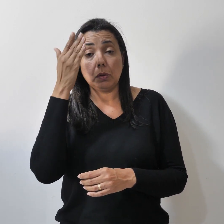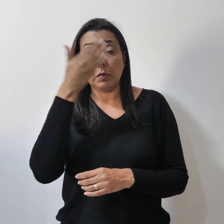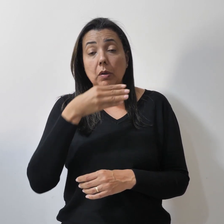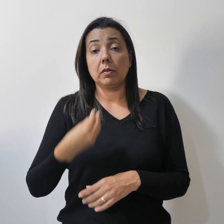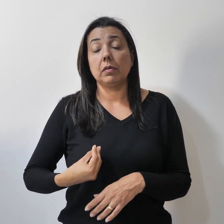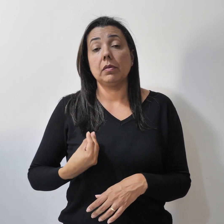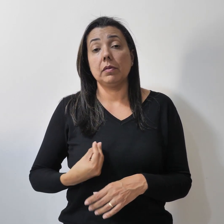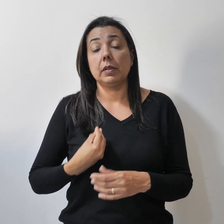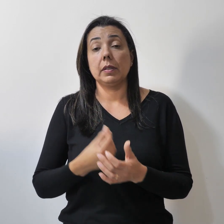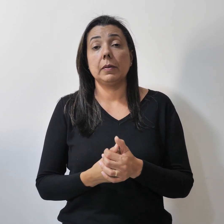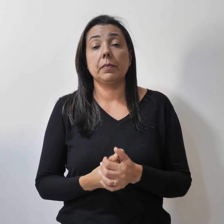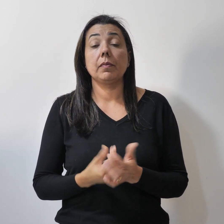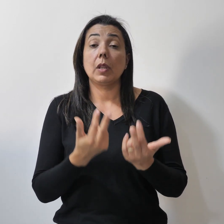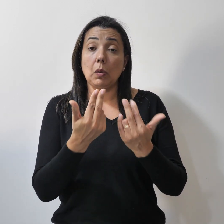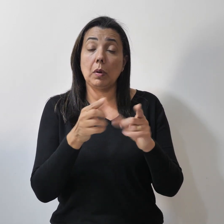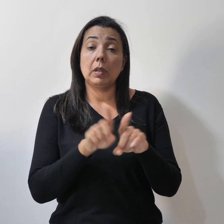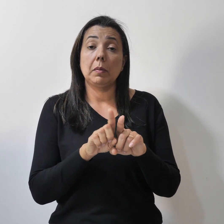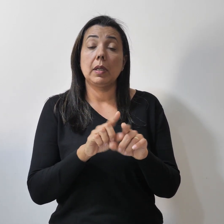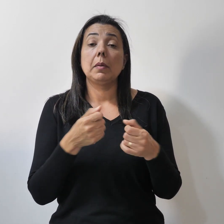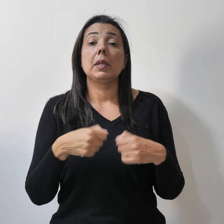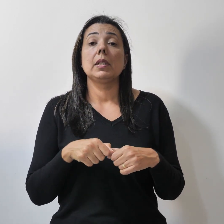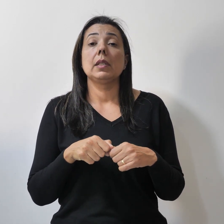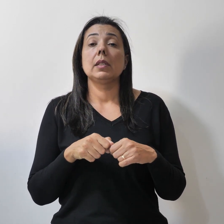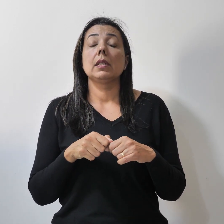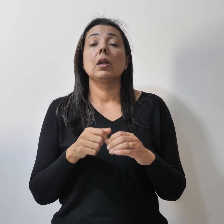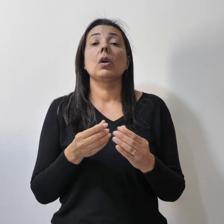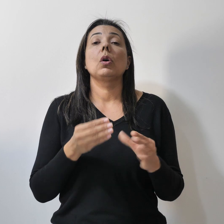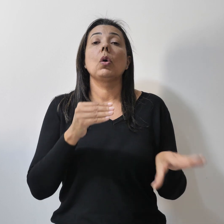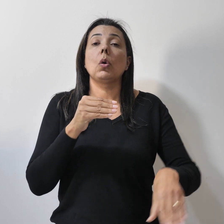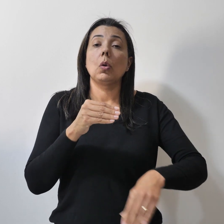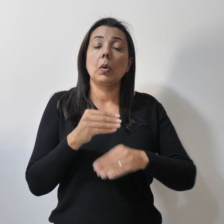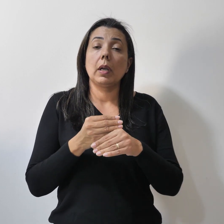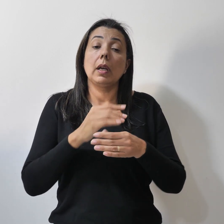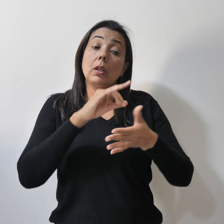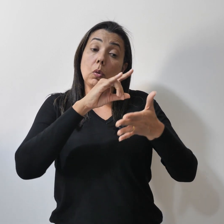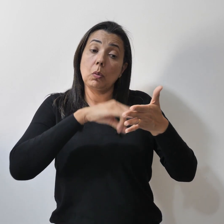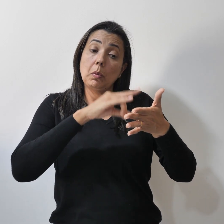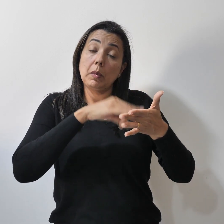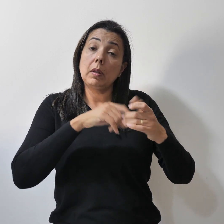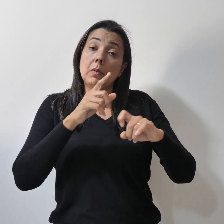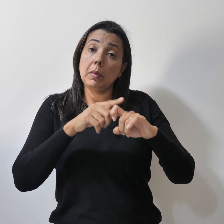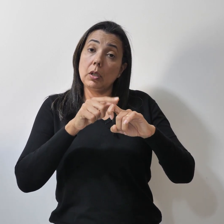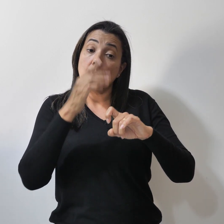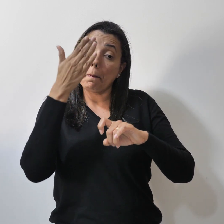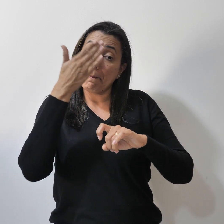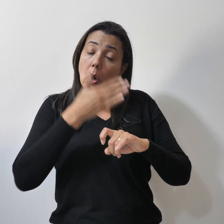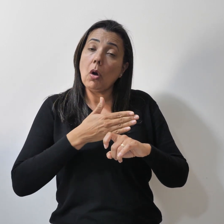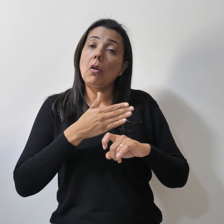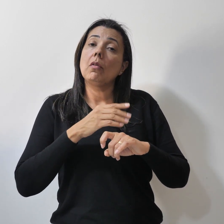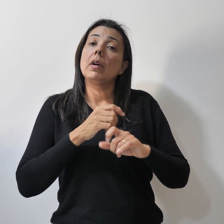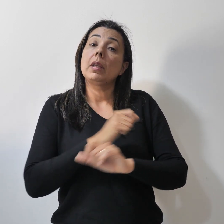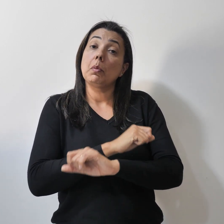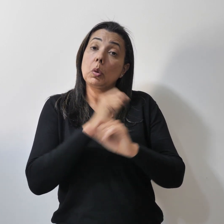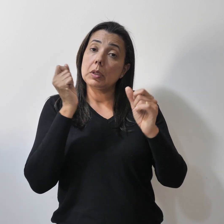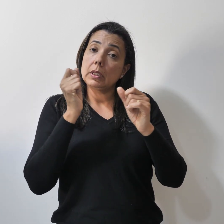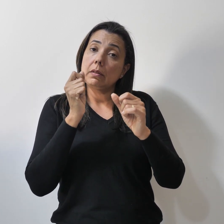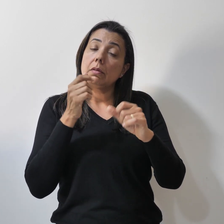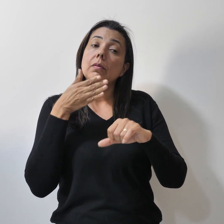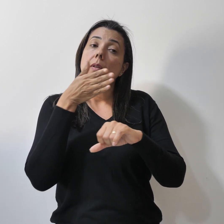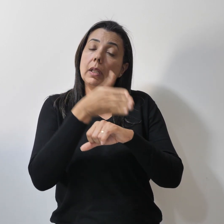O mesmo deverá anexar atestado médico, comprovando a impossibilidade. Para